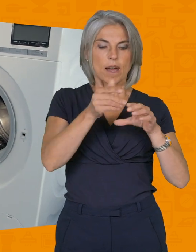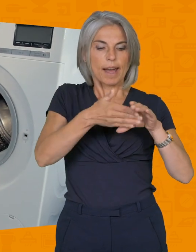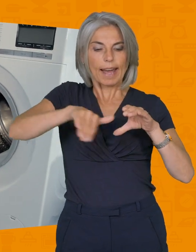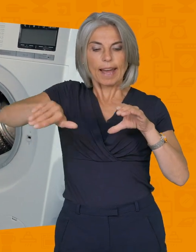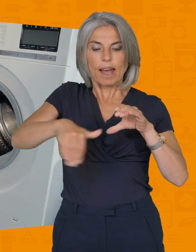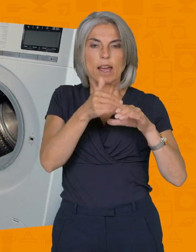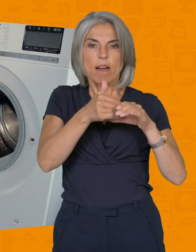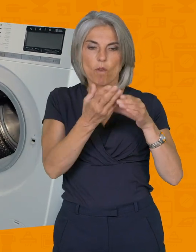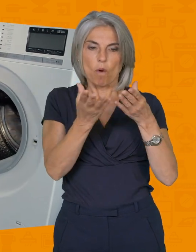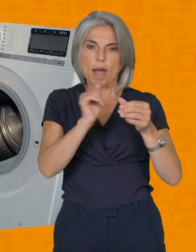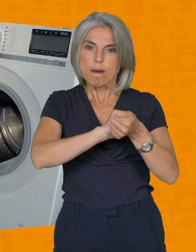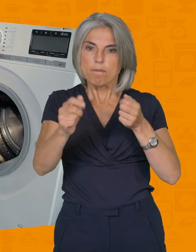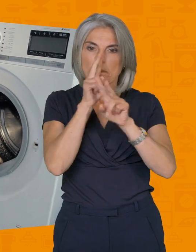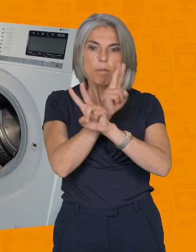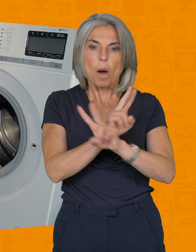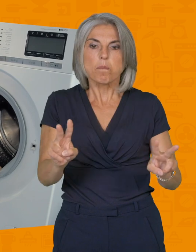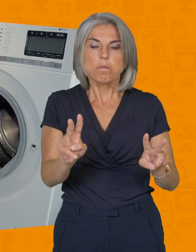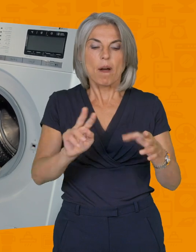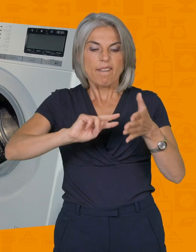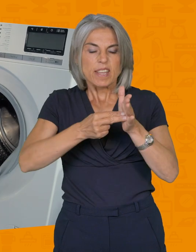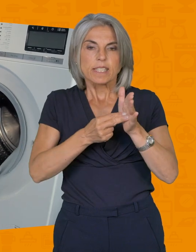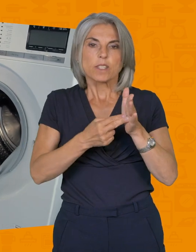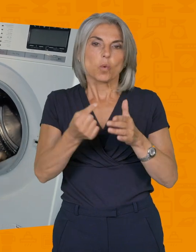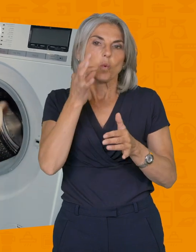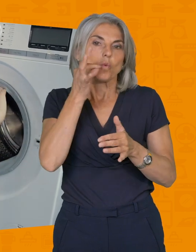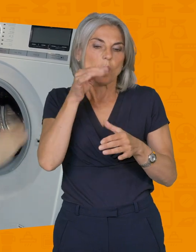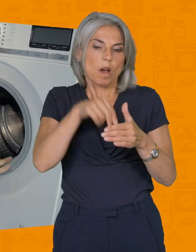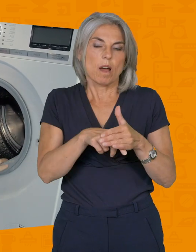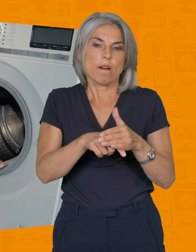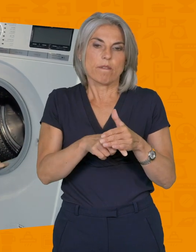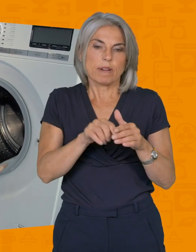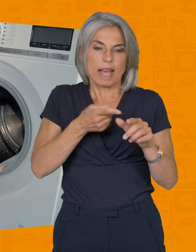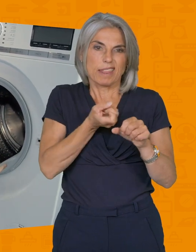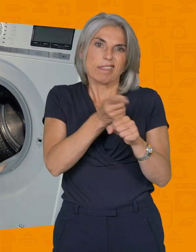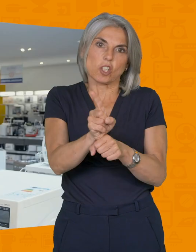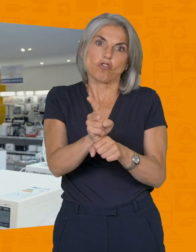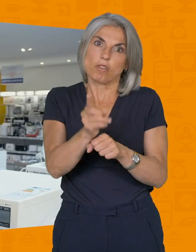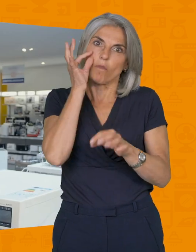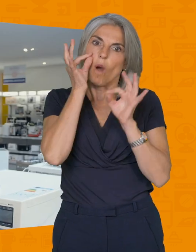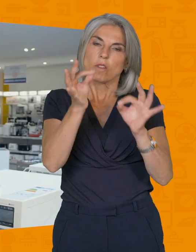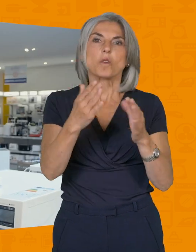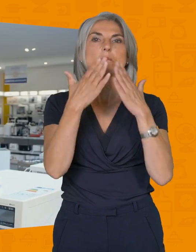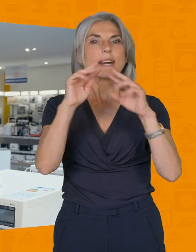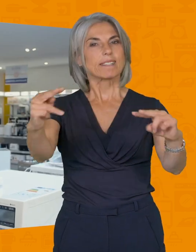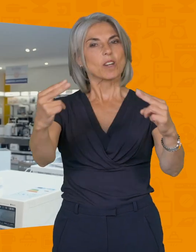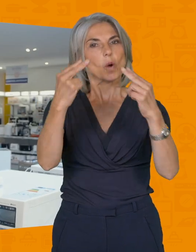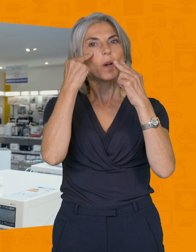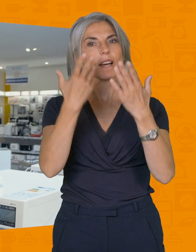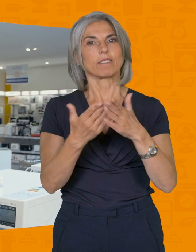traîne dans le joint ici. Imaginez vous avez une vis ou un cure-dents qui est venu se mettre ici, il déchire votre joint. Merci à toutes et tous d'avoir regardé cette vidéo. N